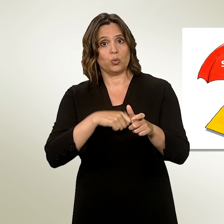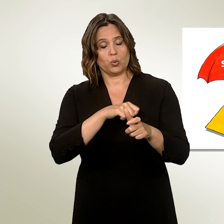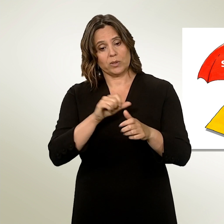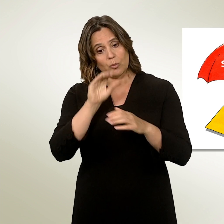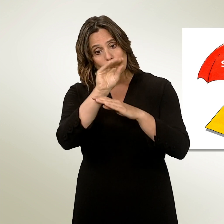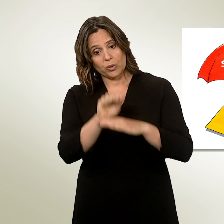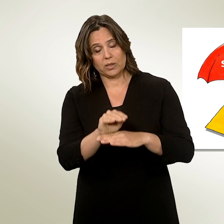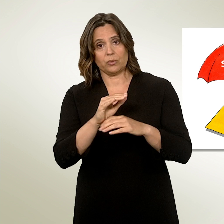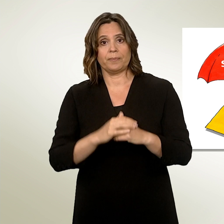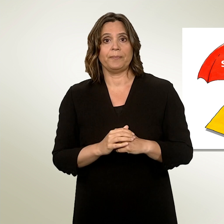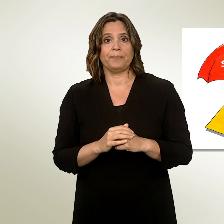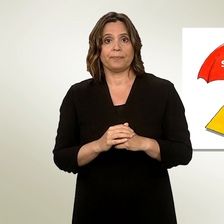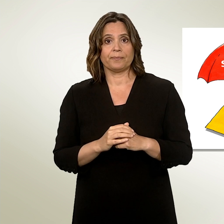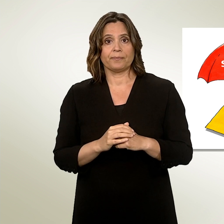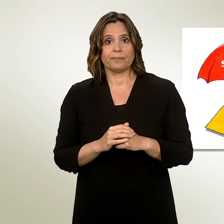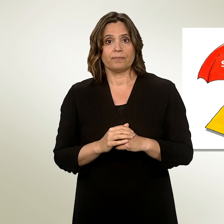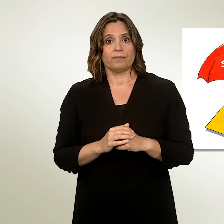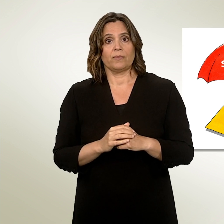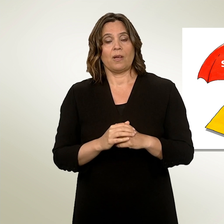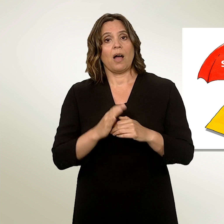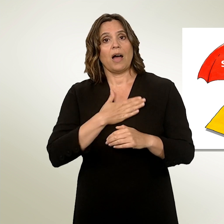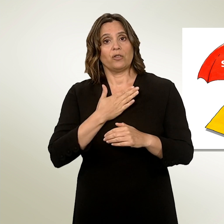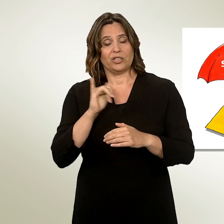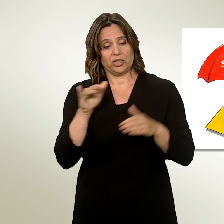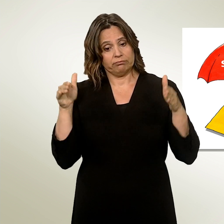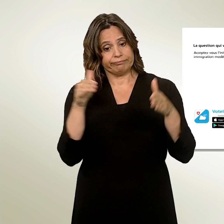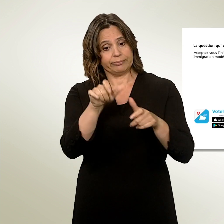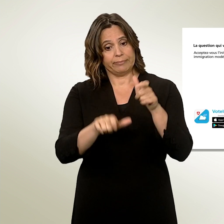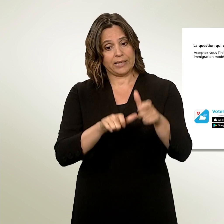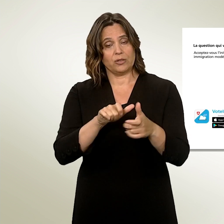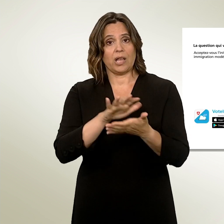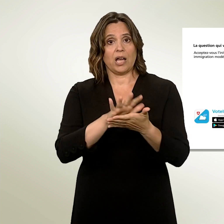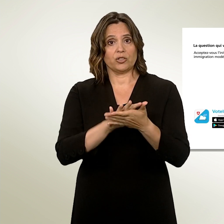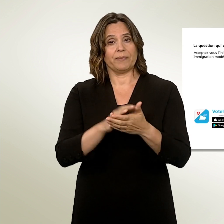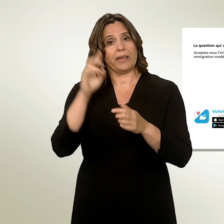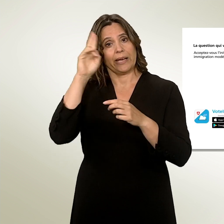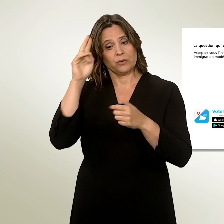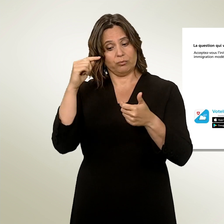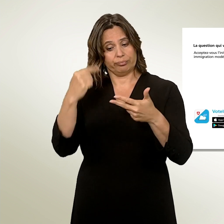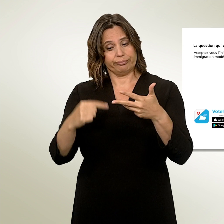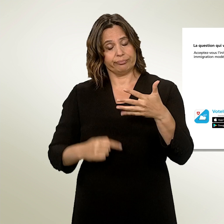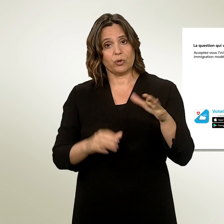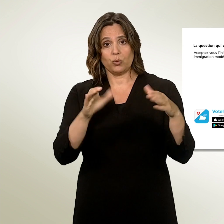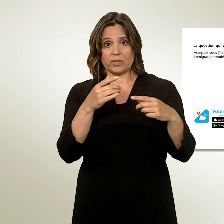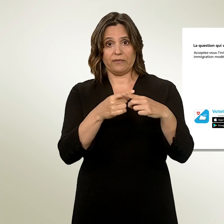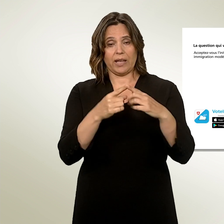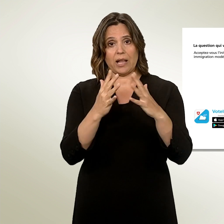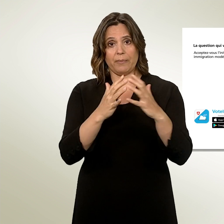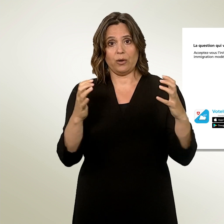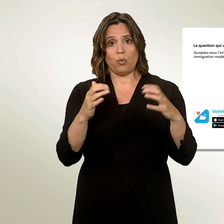profitent tout particulièrement aux personnes d'un certain âge. Pour toutes ces raisons, le Conseil fédéral et le Parlement vous recommandent